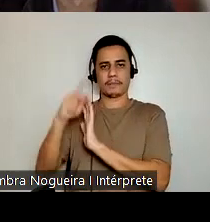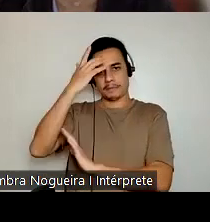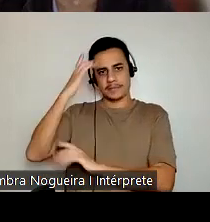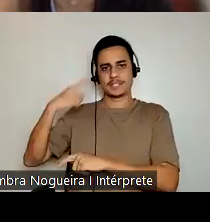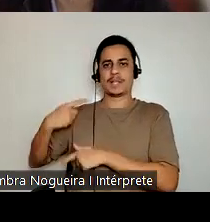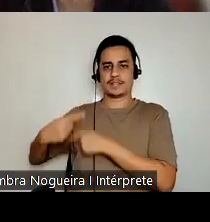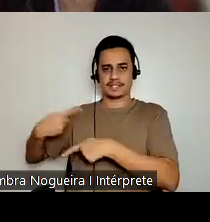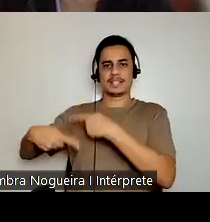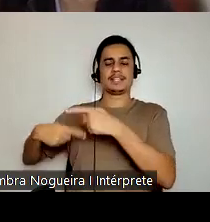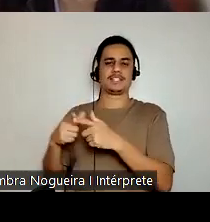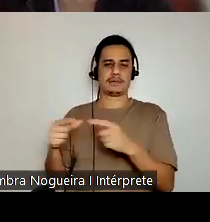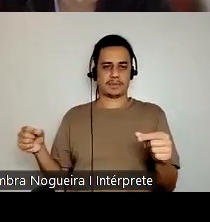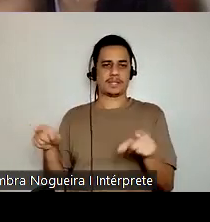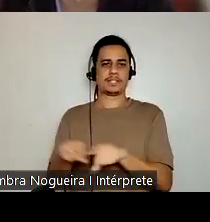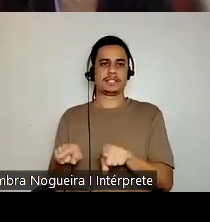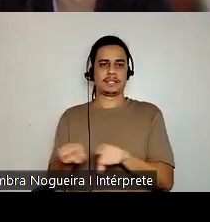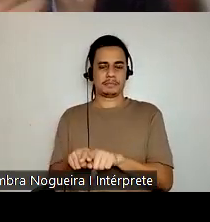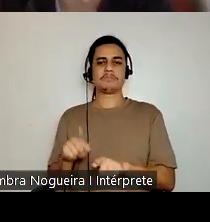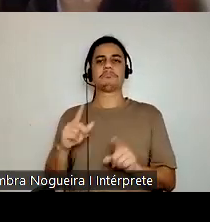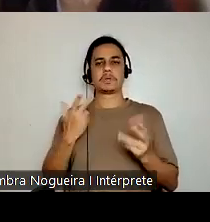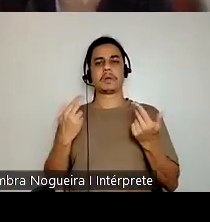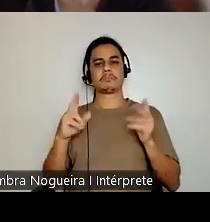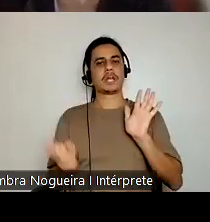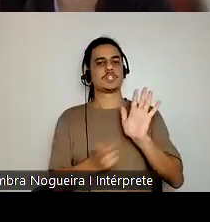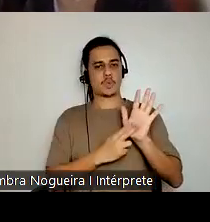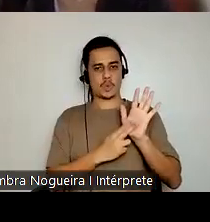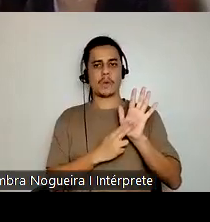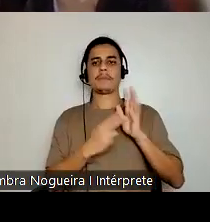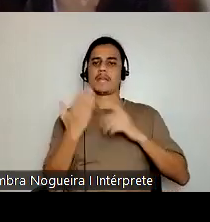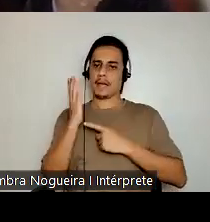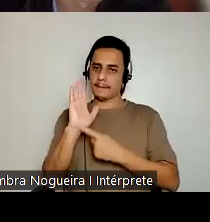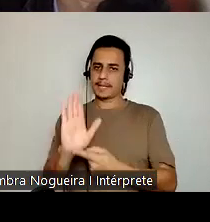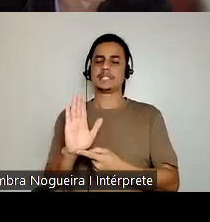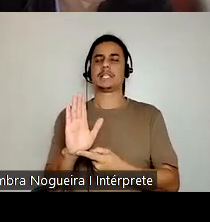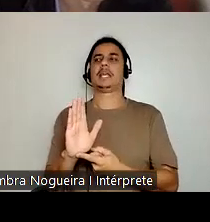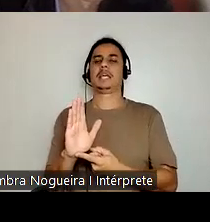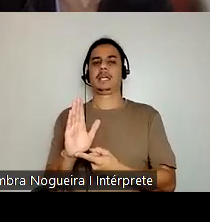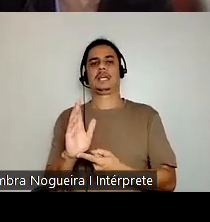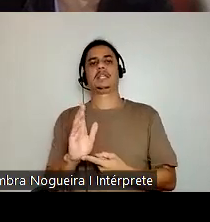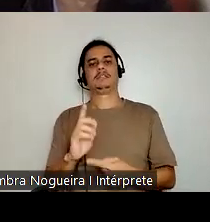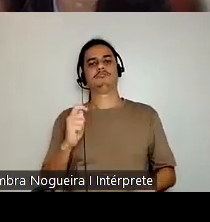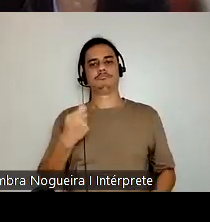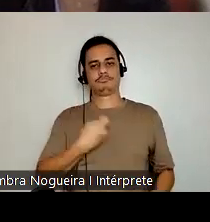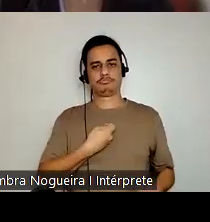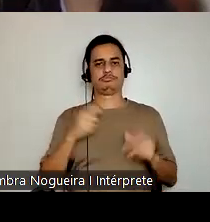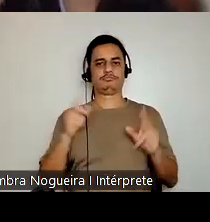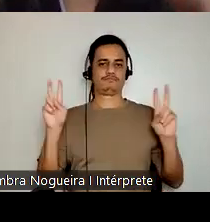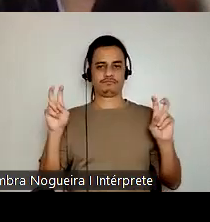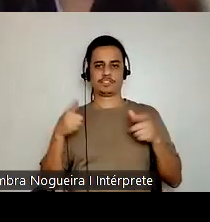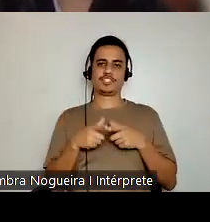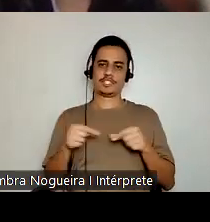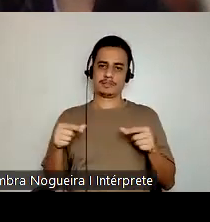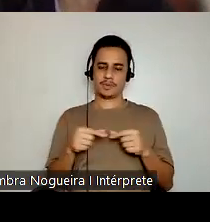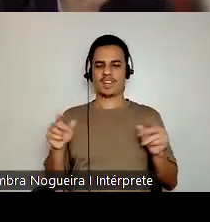japoneses às vezes assumem, se apresentam com esse apelido, com